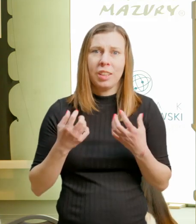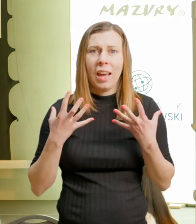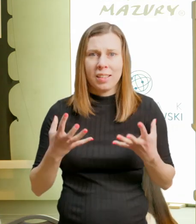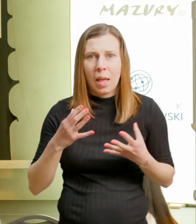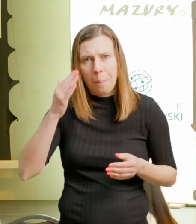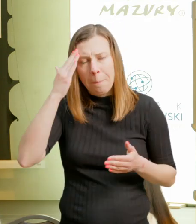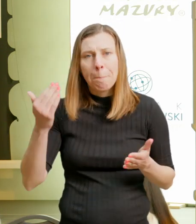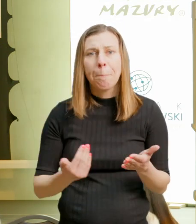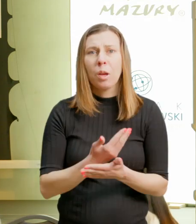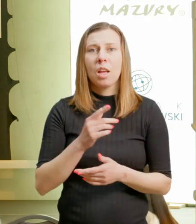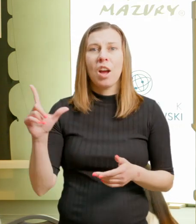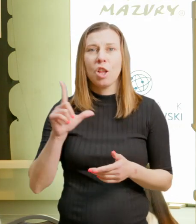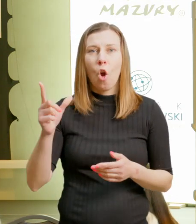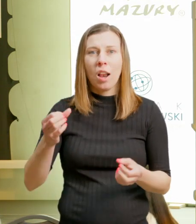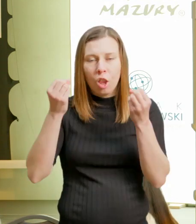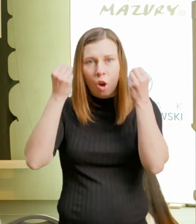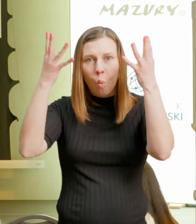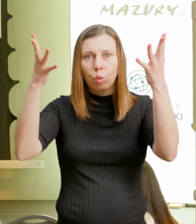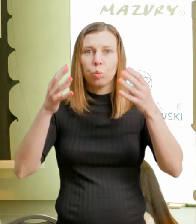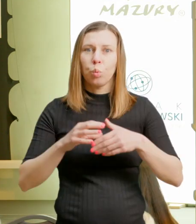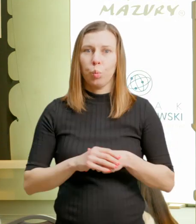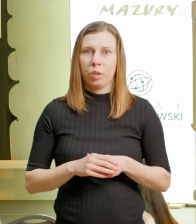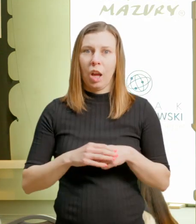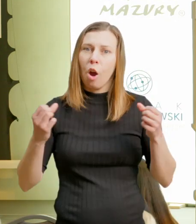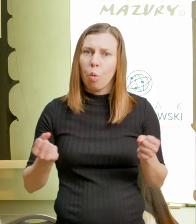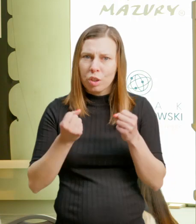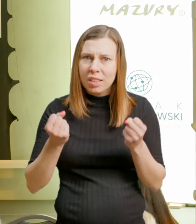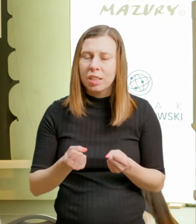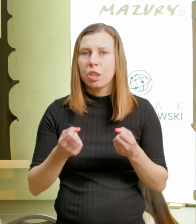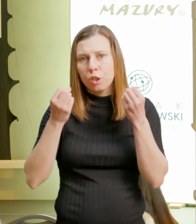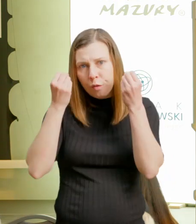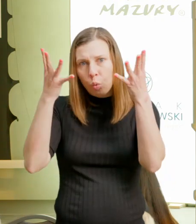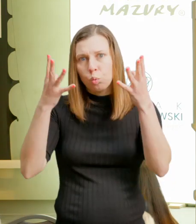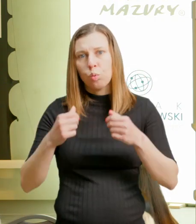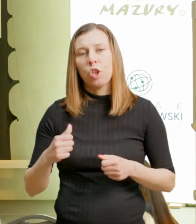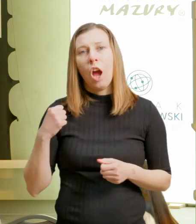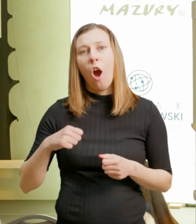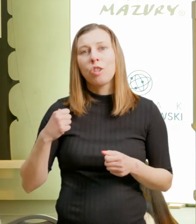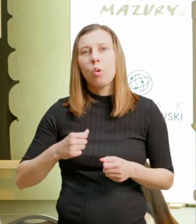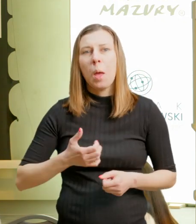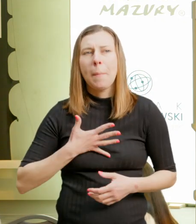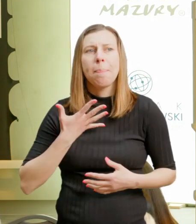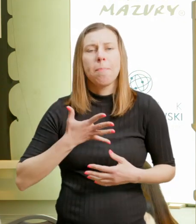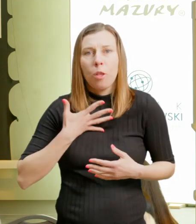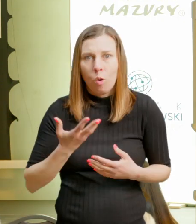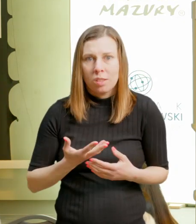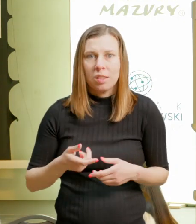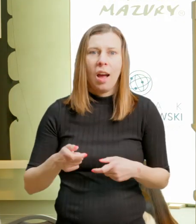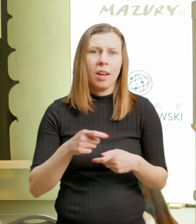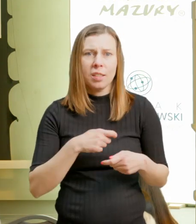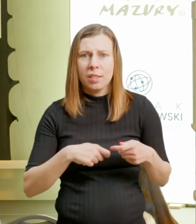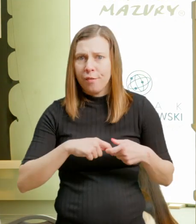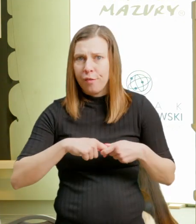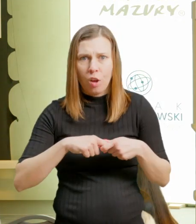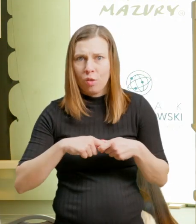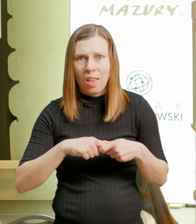Ale również bardzo silnie chcemy zapoznawać się z lokalnymi kulturami, uczestnicząc wręcz właśnie w